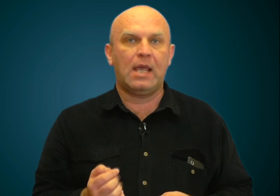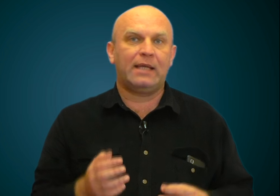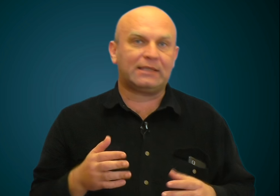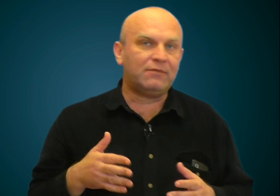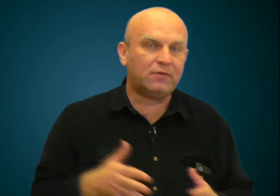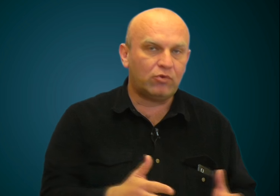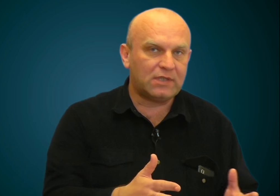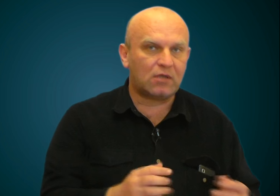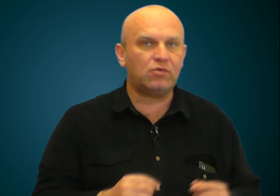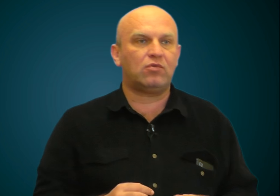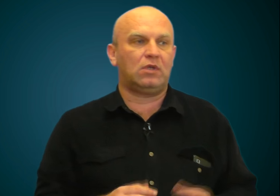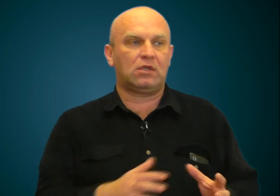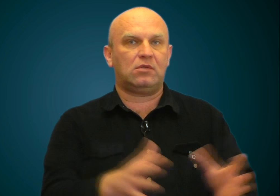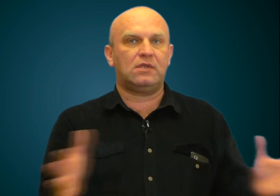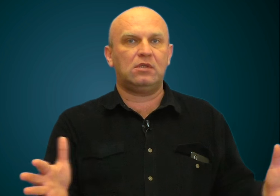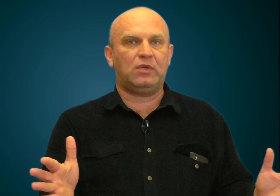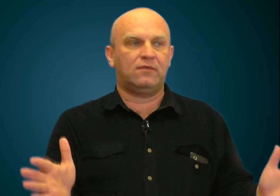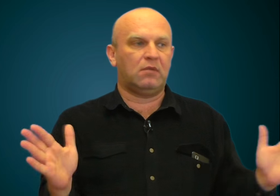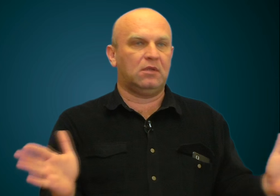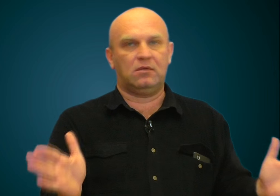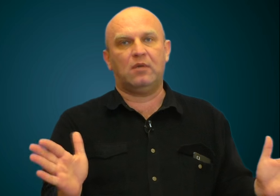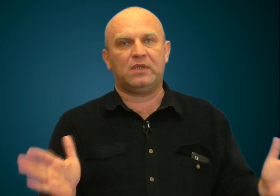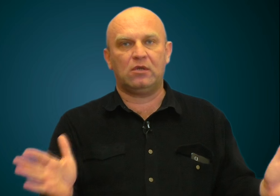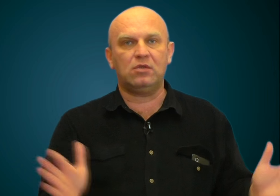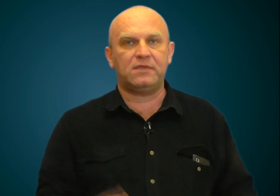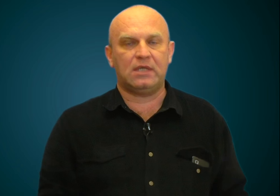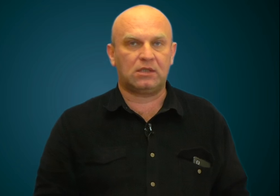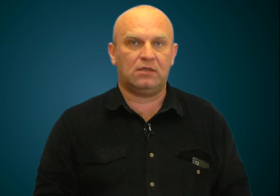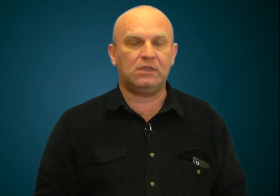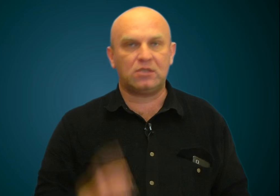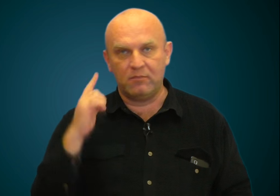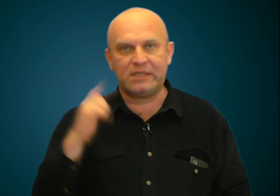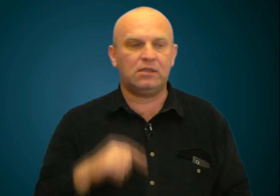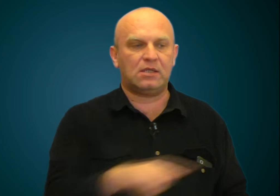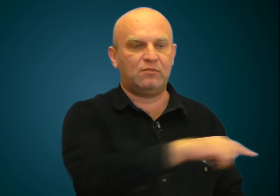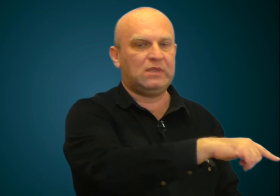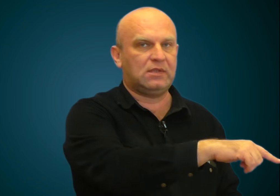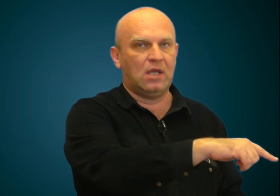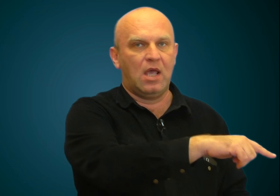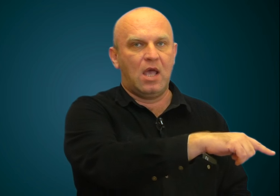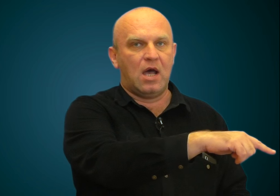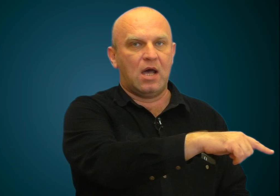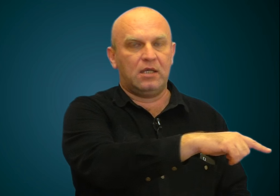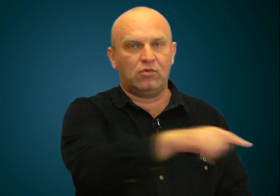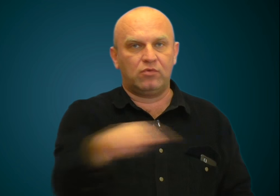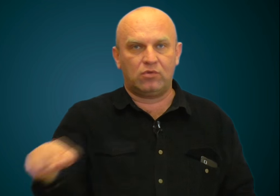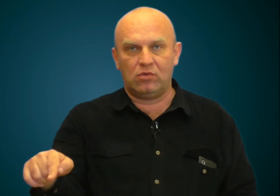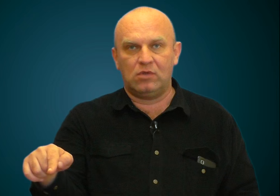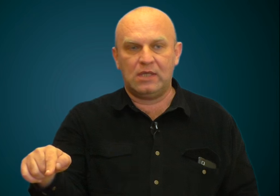Когда вы выходите к аудитории, которая сидит перед вами на определенном секторе, вы должны мысленно разбить эту аудиторию на